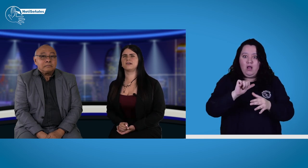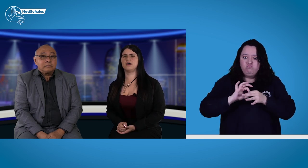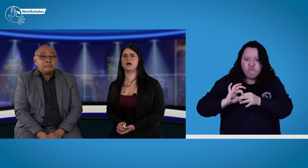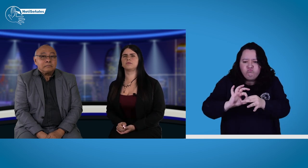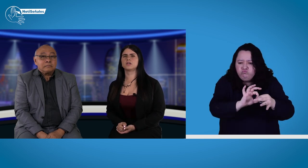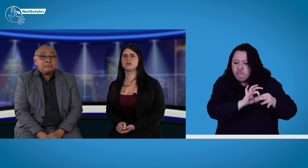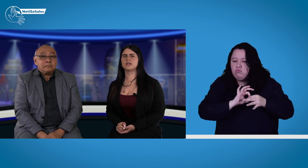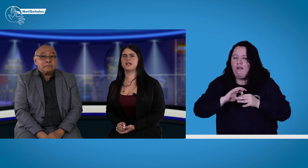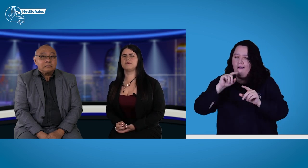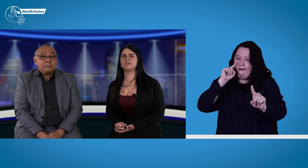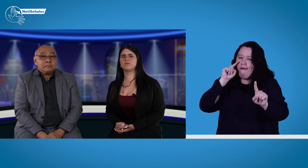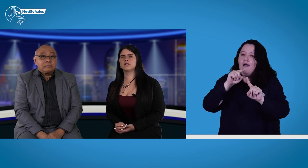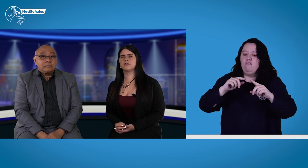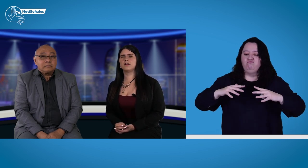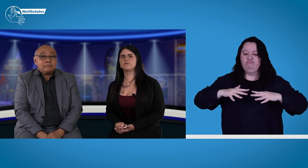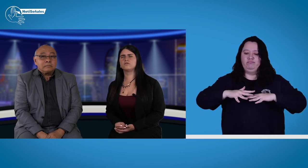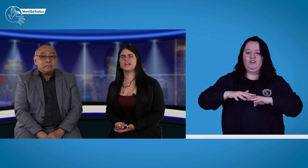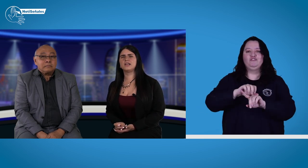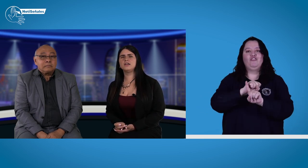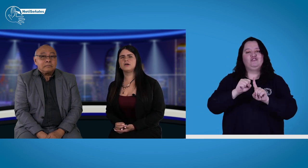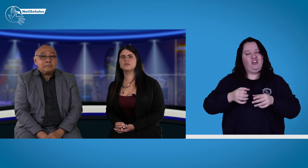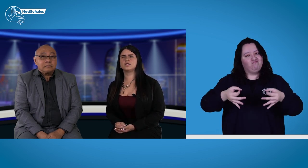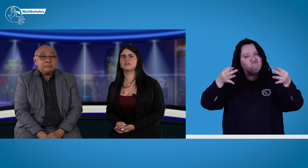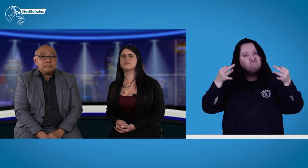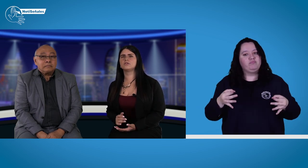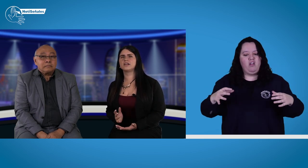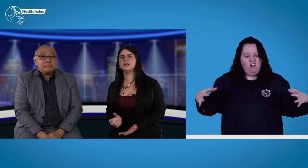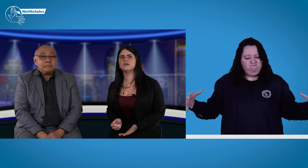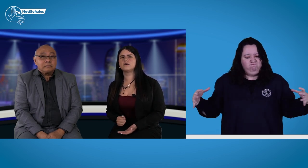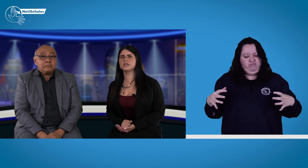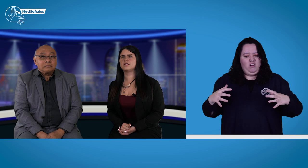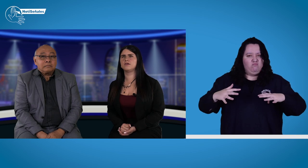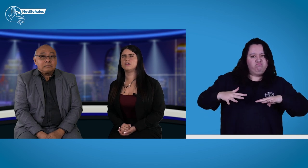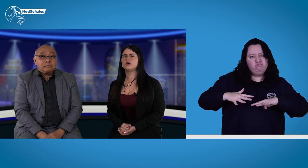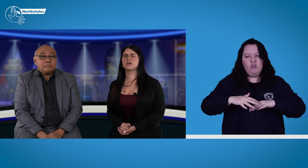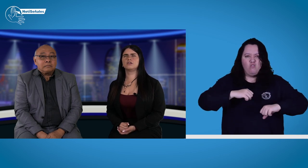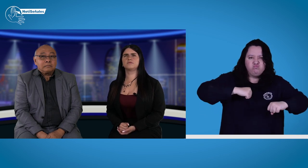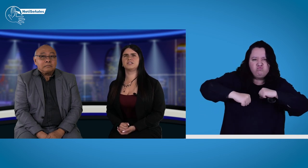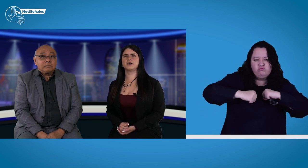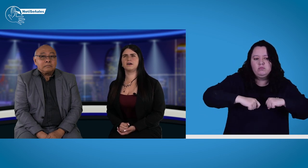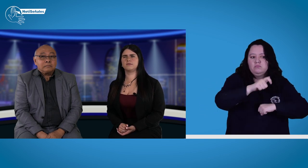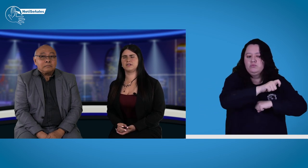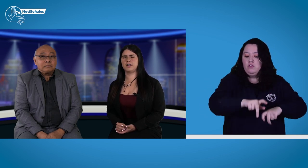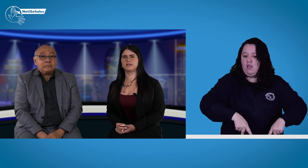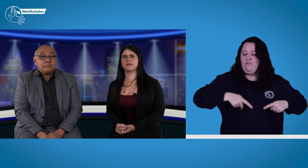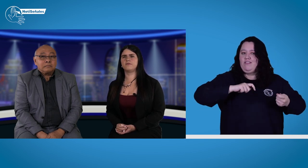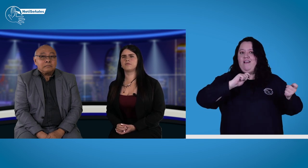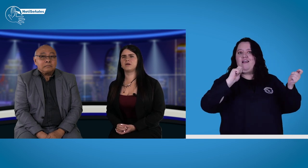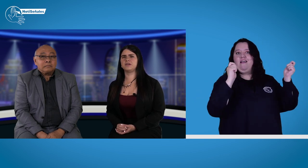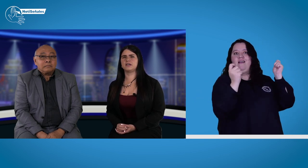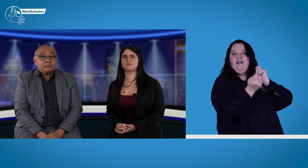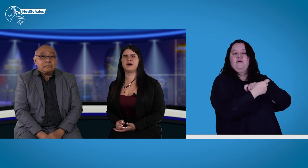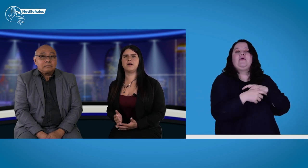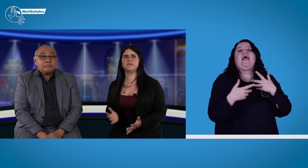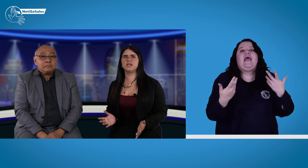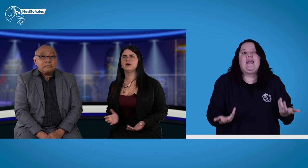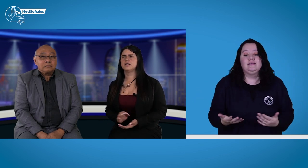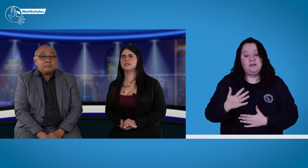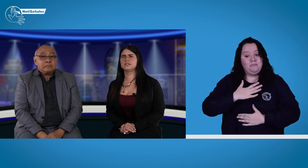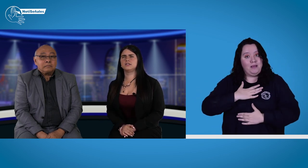trabajamos, realmente vamos a lograr un tejido asociativo, un tejido colectivo que nos va a llevar a transformar días. Para mí, desde